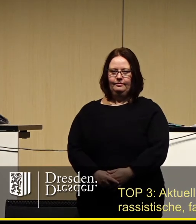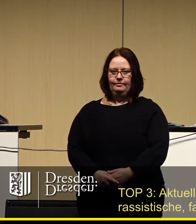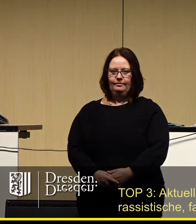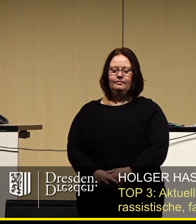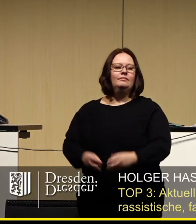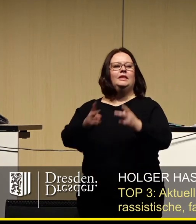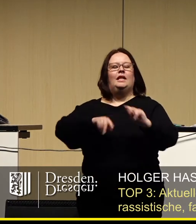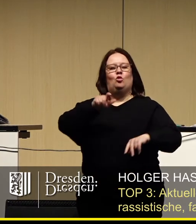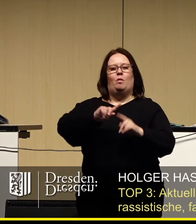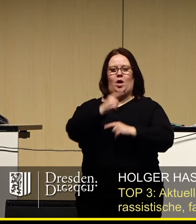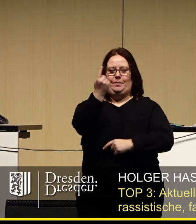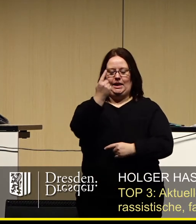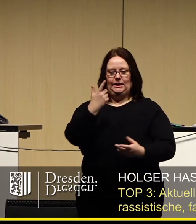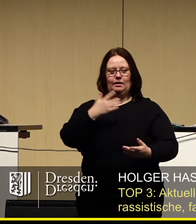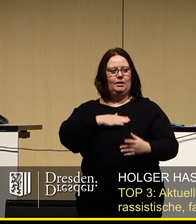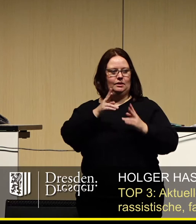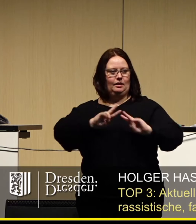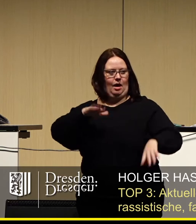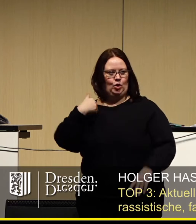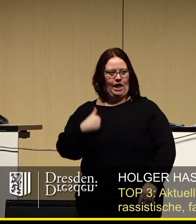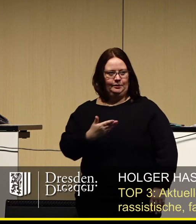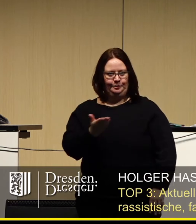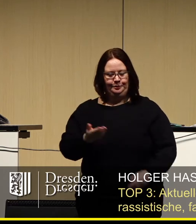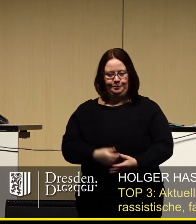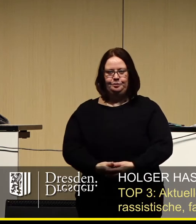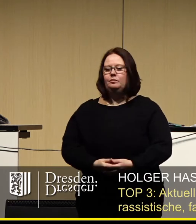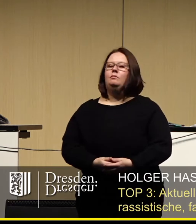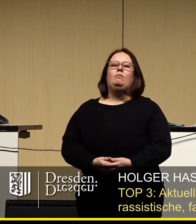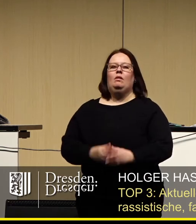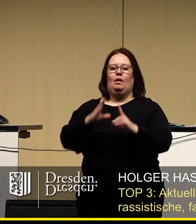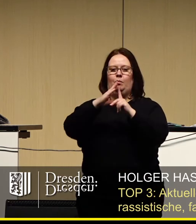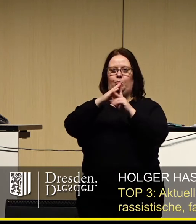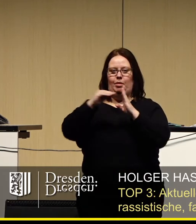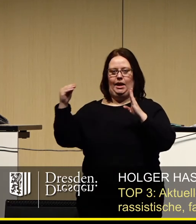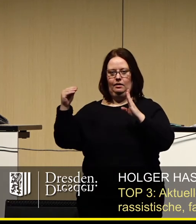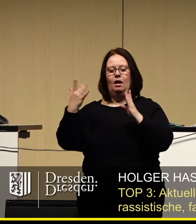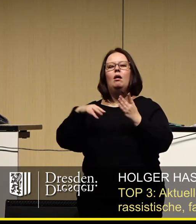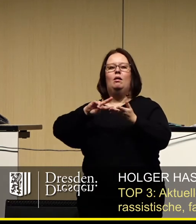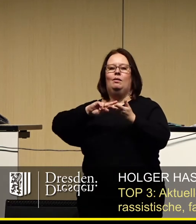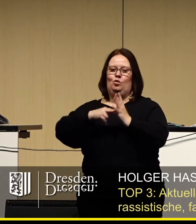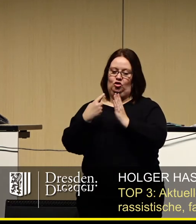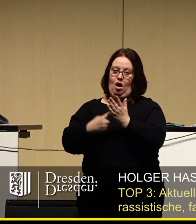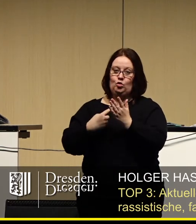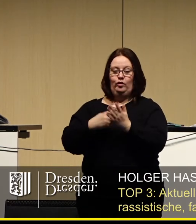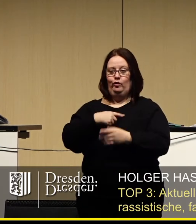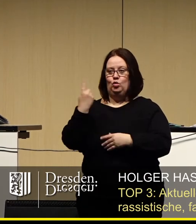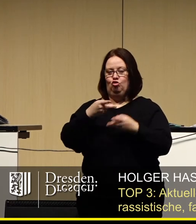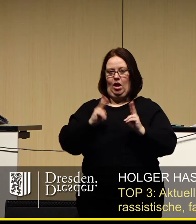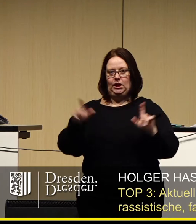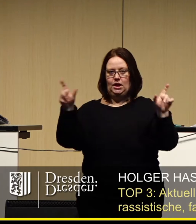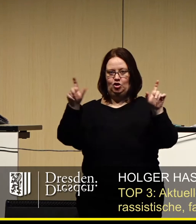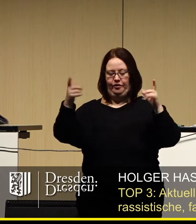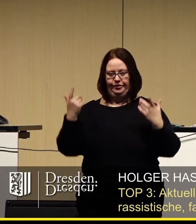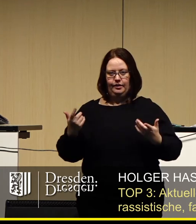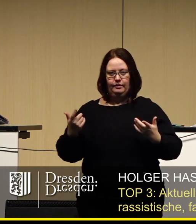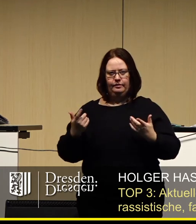Sehr geehrter Herr Oberbürgermeister, meine sehr geehrten Damen und Herren, PEGIDA ist eine politische Herausforderung für unsere Stadtgesellschaft.